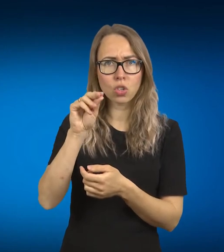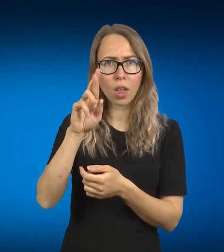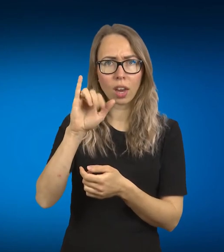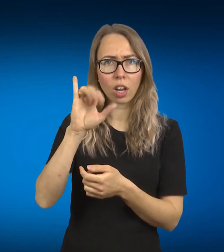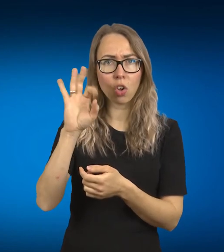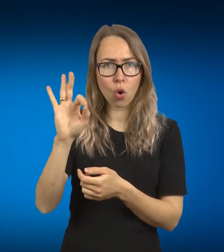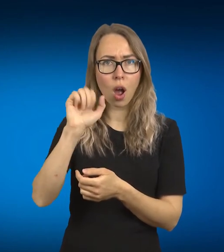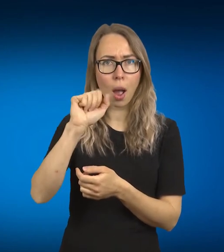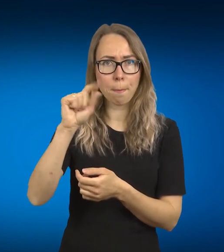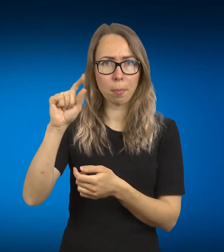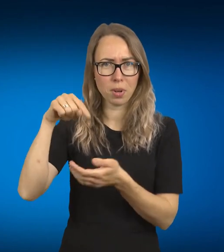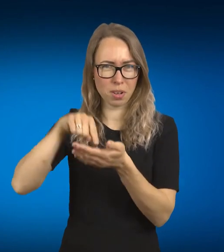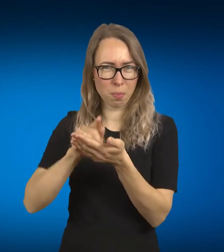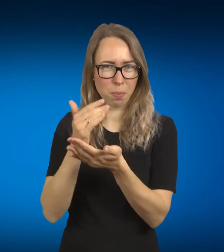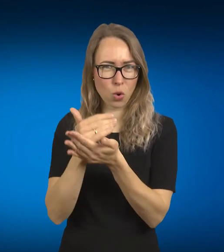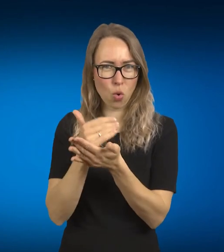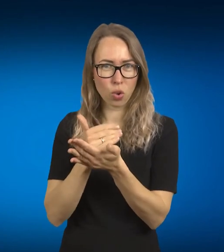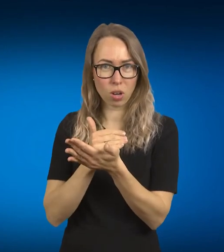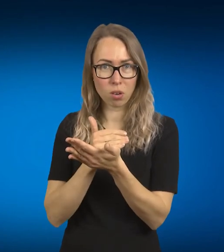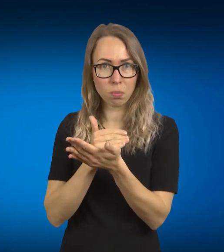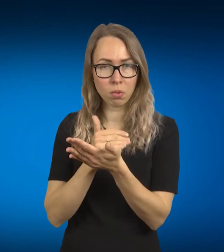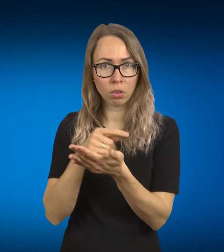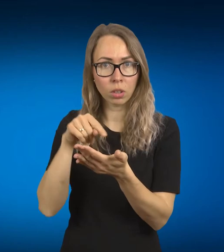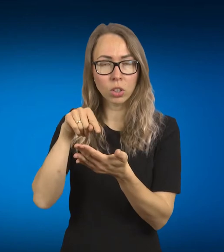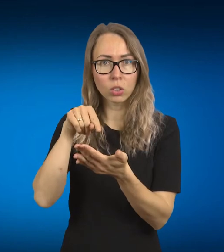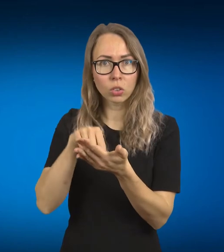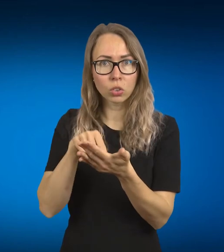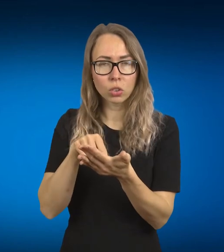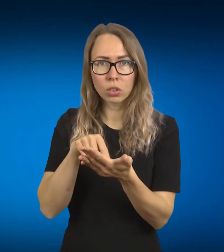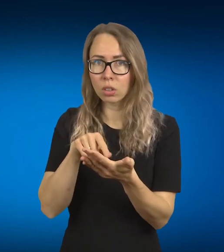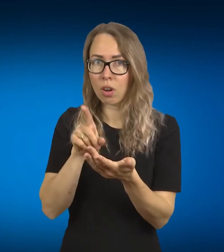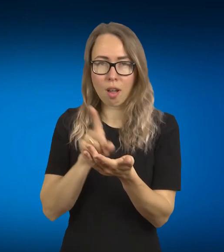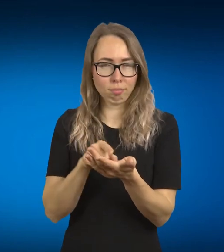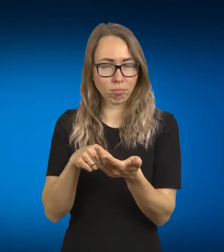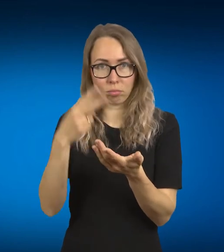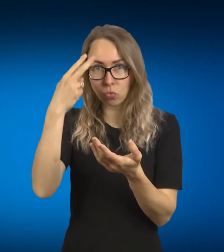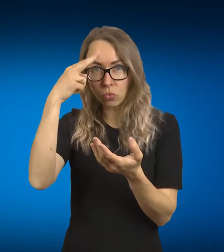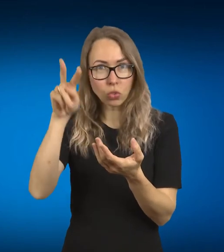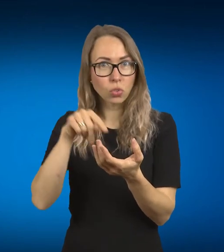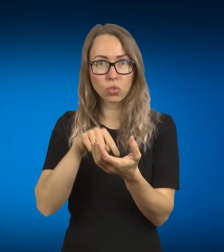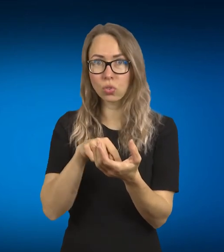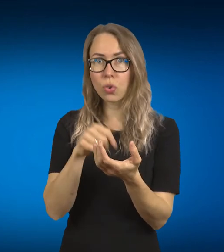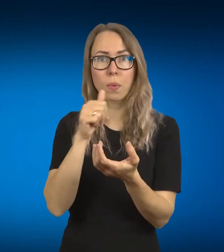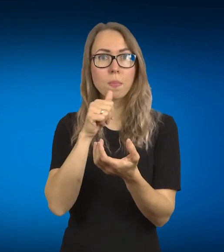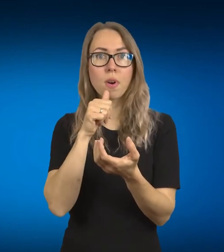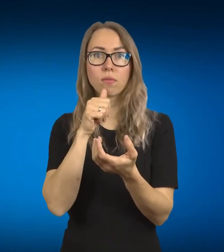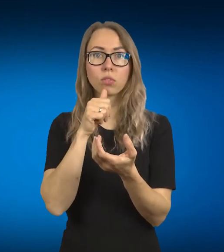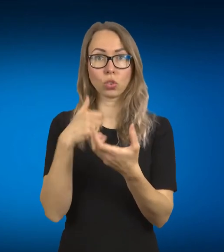būti kartu su mumis ir automatiškai telefoną verčiai